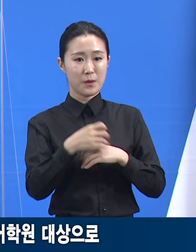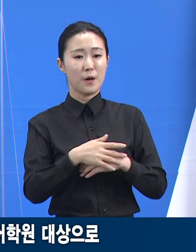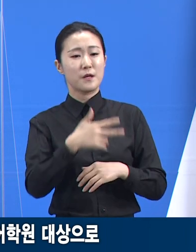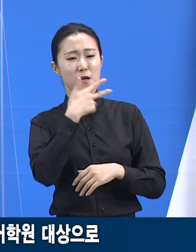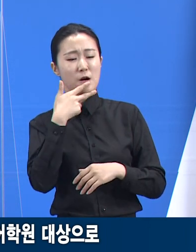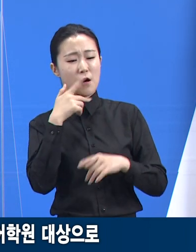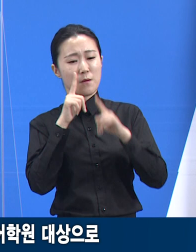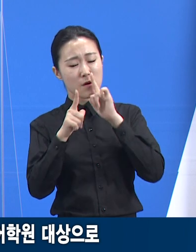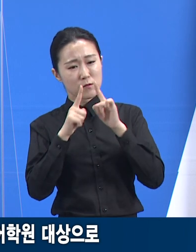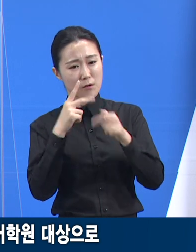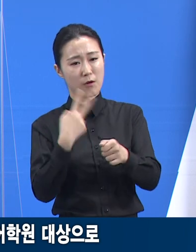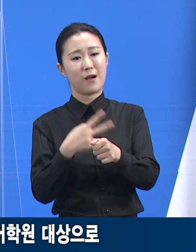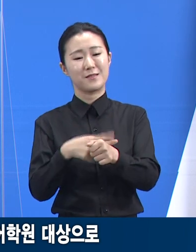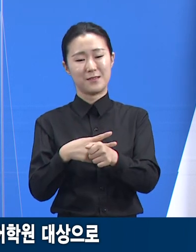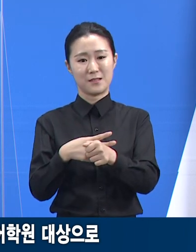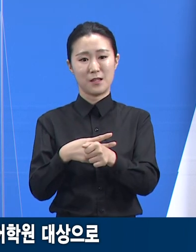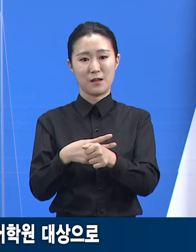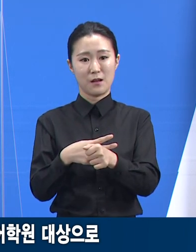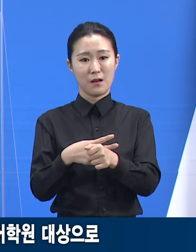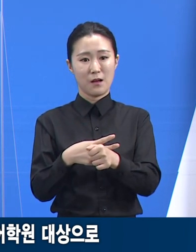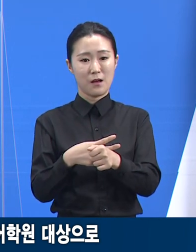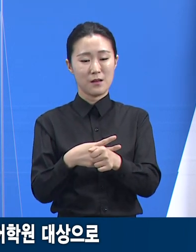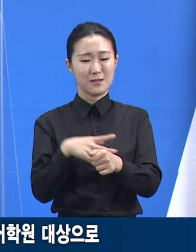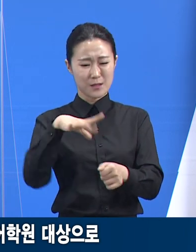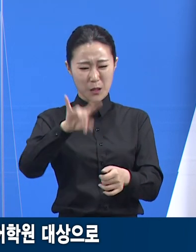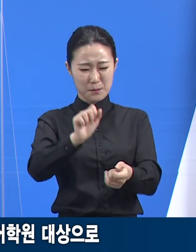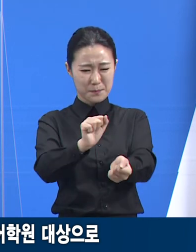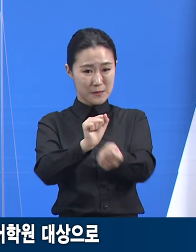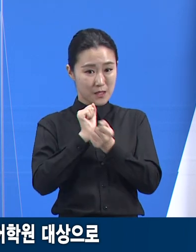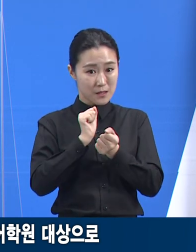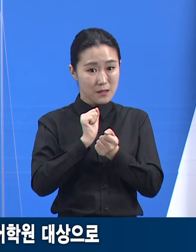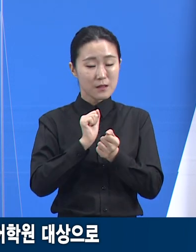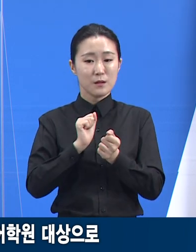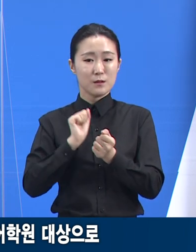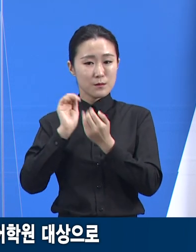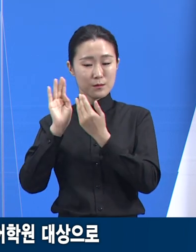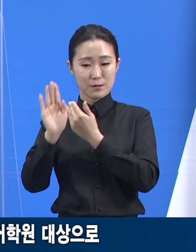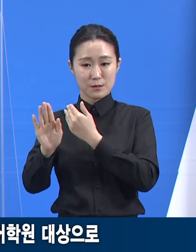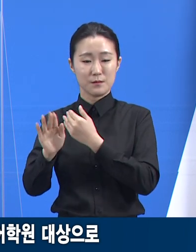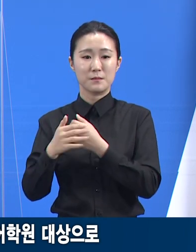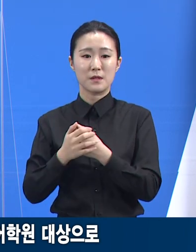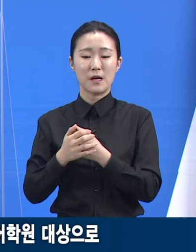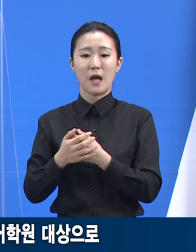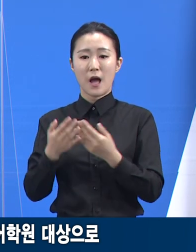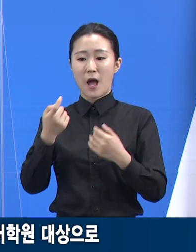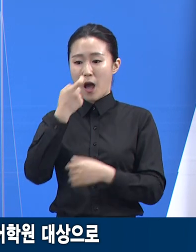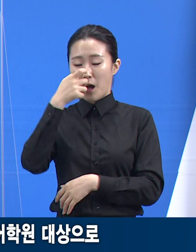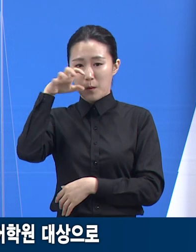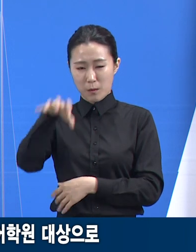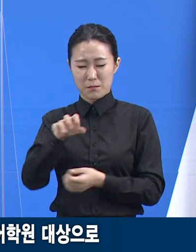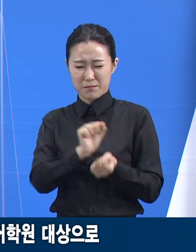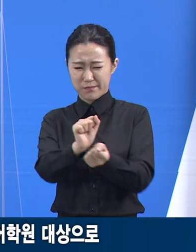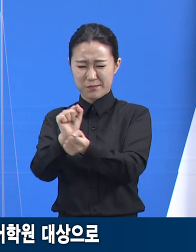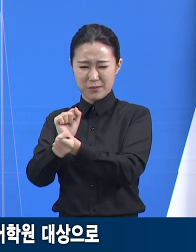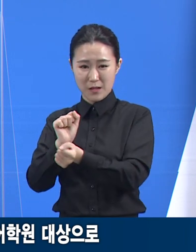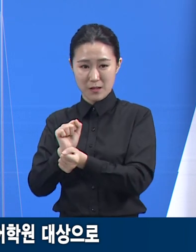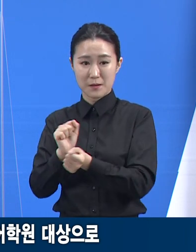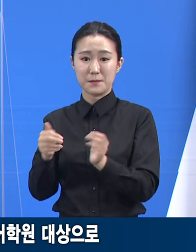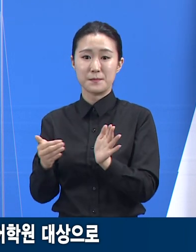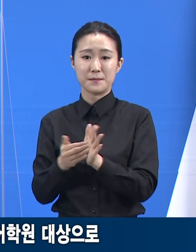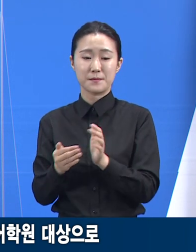22일 성남시 소재 영어학원에서 추가 확진자가 발생하였고 이후 원어민 강사들에게도 간념이 된 것이 확인되었습니다.